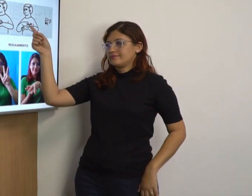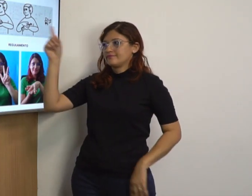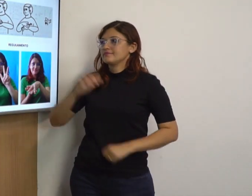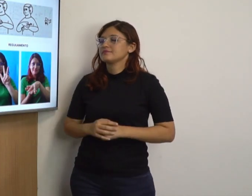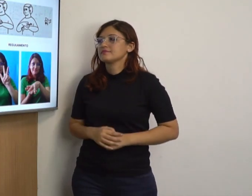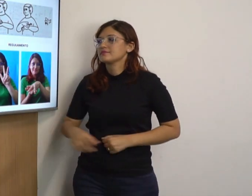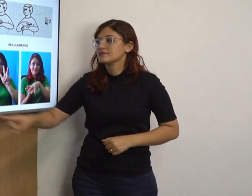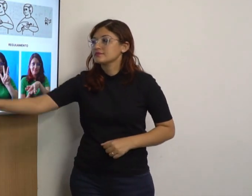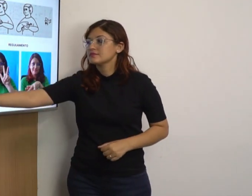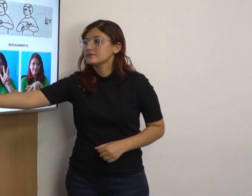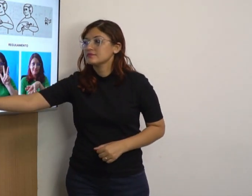Significa estágio.